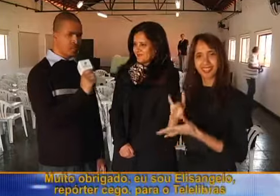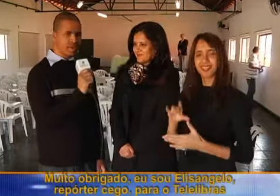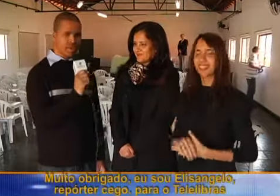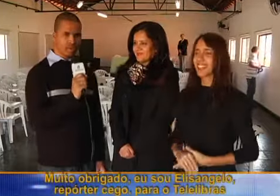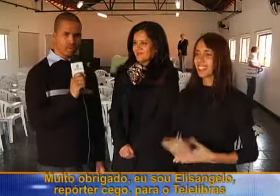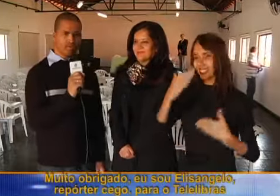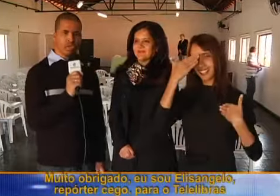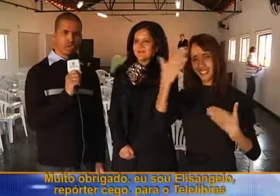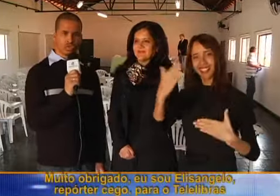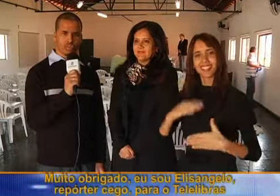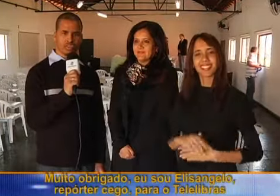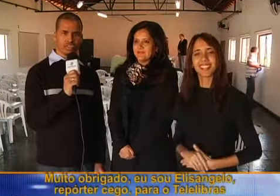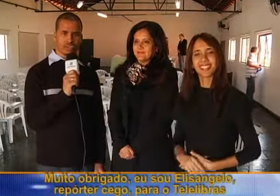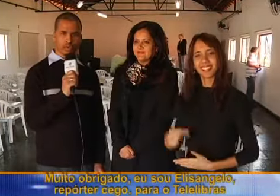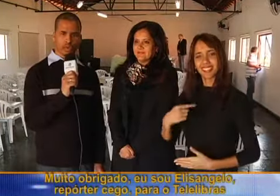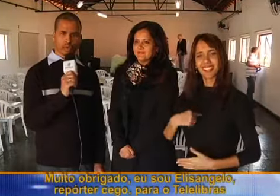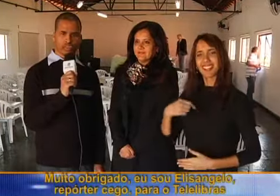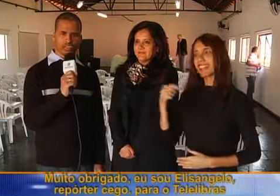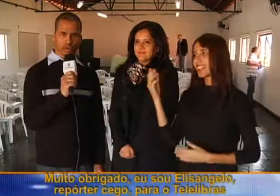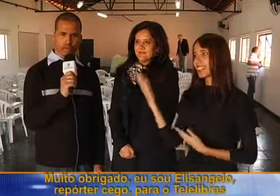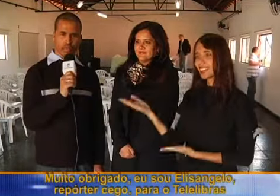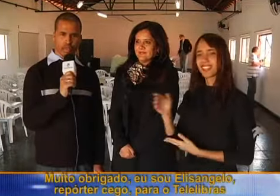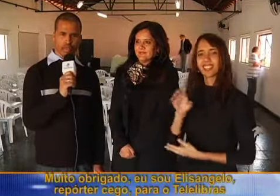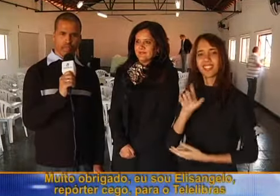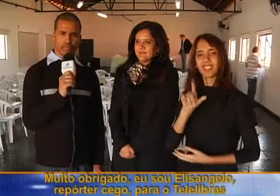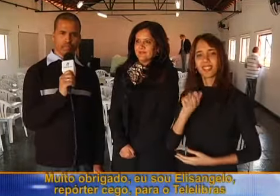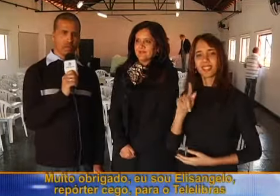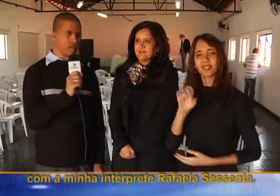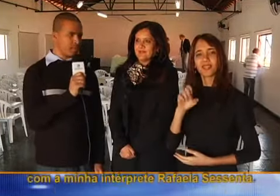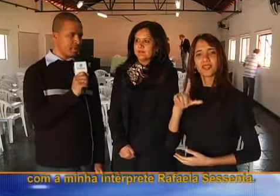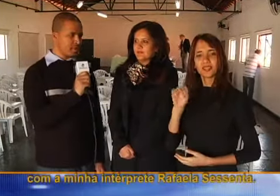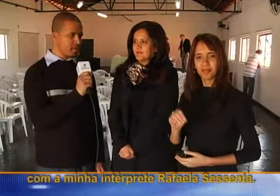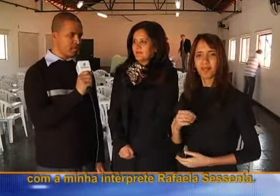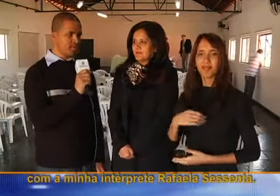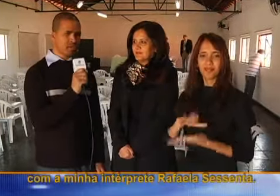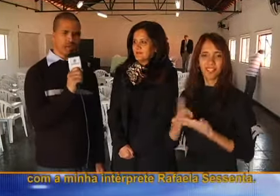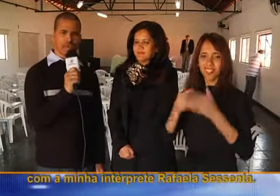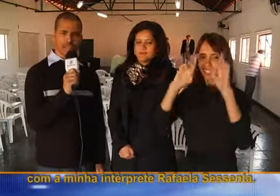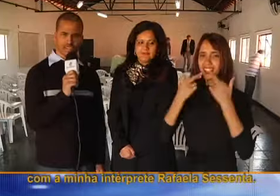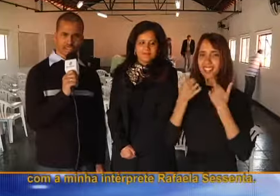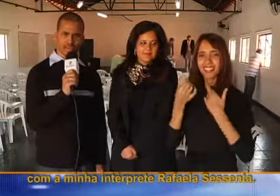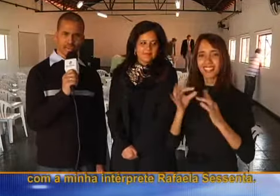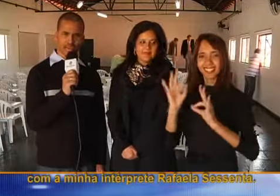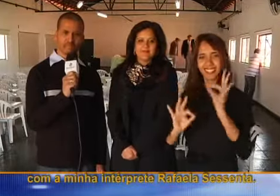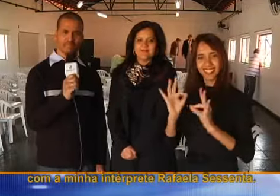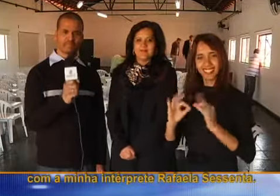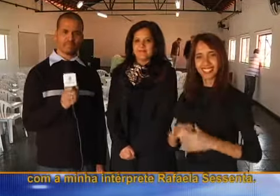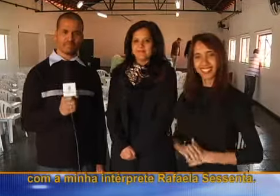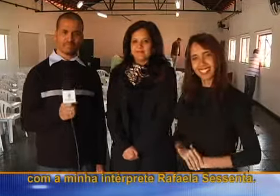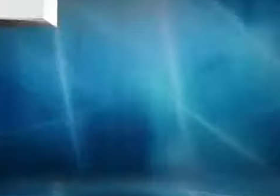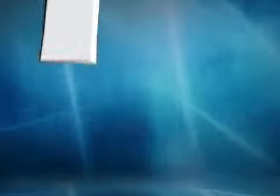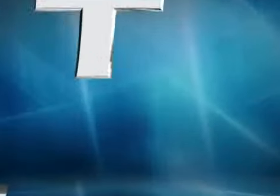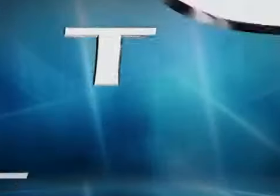Muito obrigado. Eu sou Elisângelo, repórter cego para o Tele Libras, com a minha intérprete, Rafaela Sessenta.